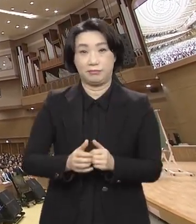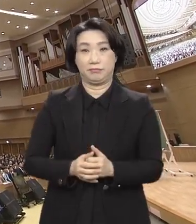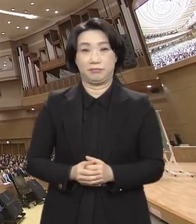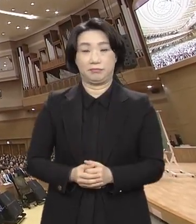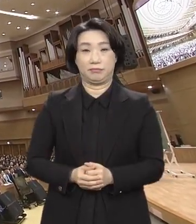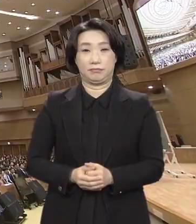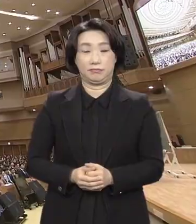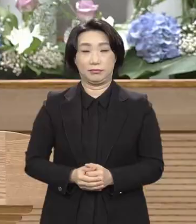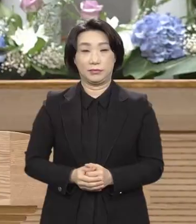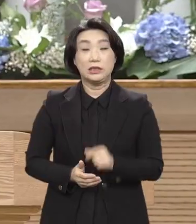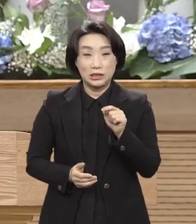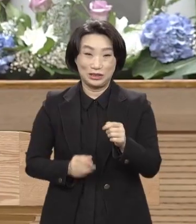그런 얘기예요.